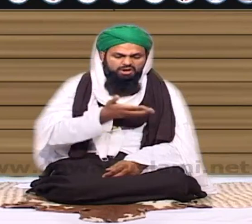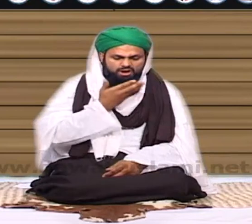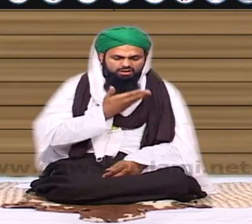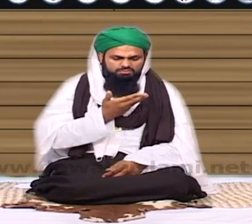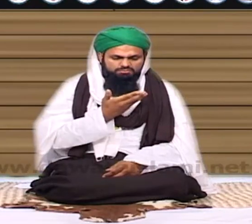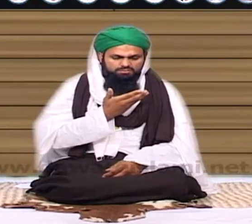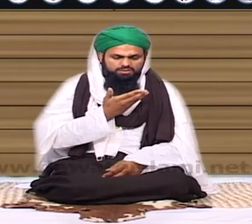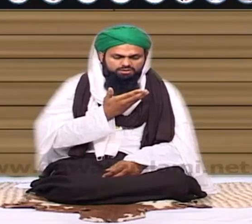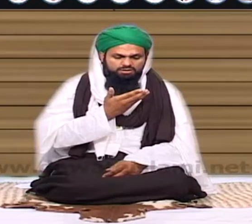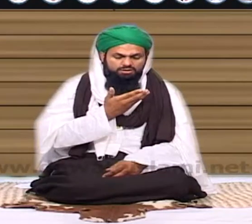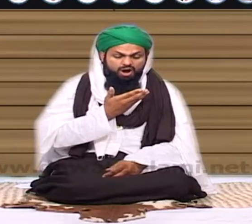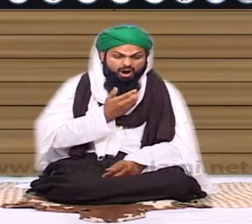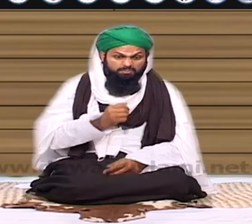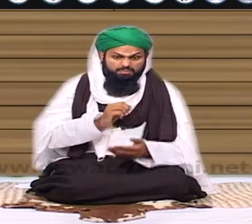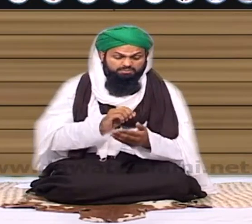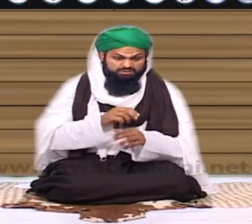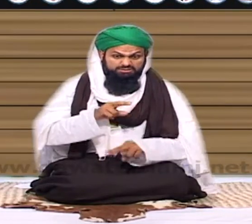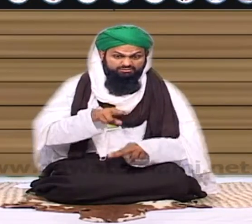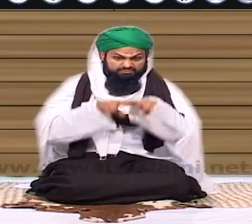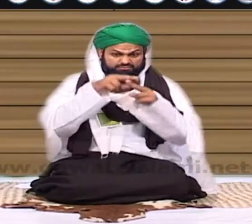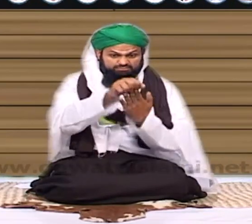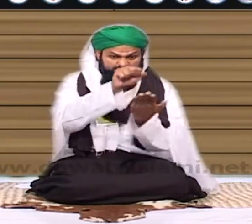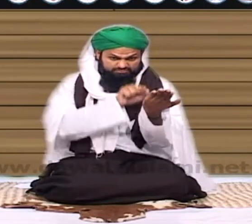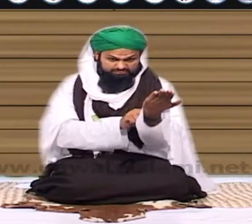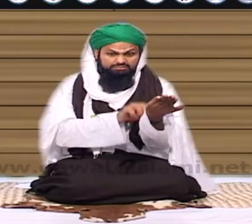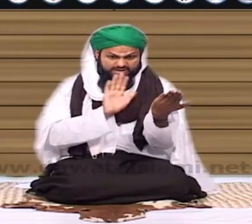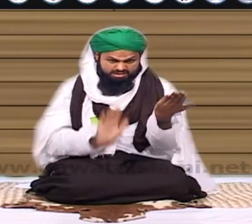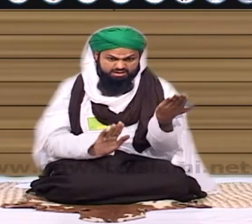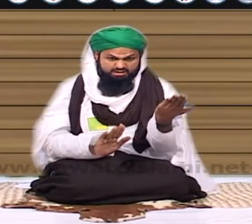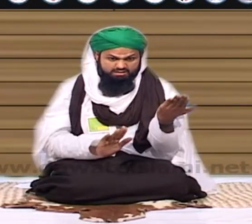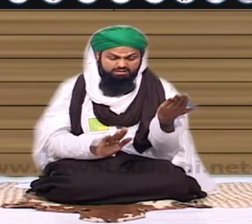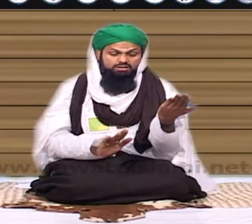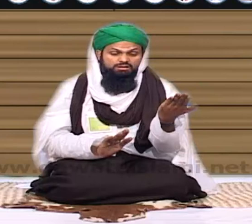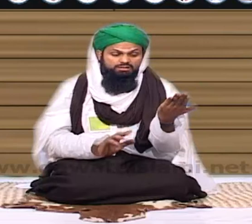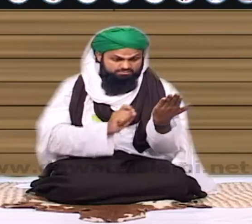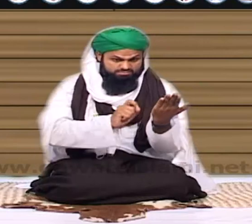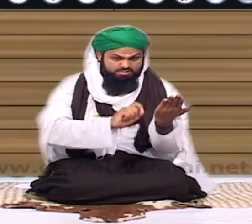آہستہ کہتو رہیں لیکن کہ آپ کے پاس تو اسی گھرنٹی ہے کوئی اصلاح آپ کے